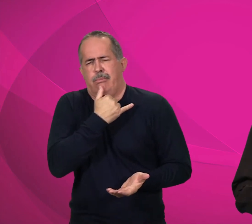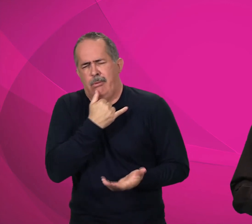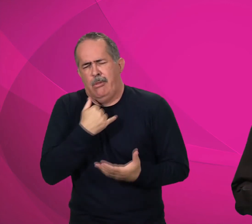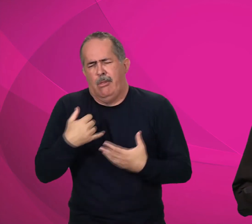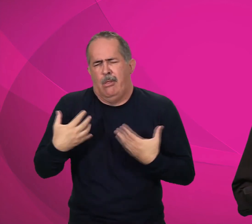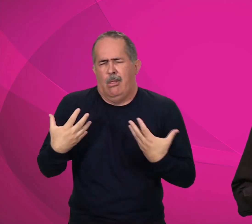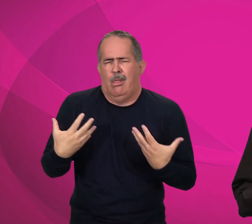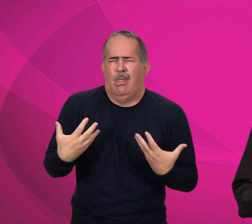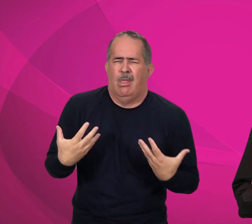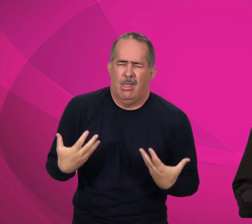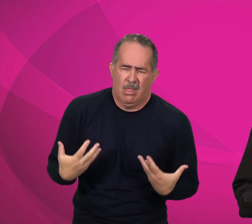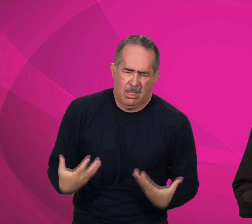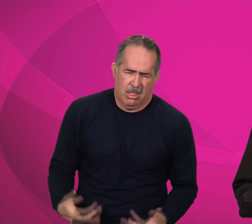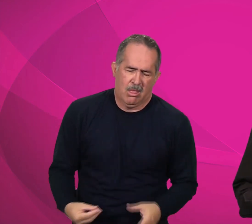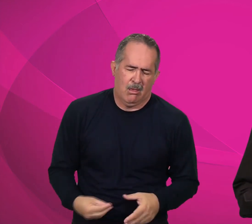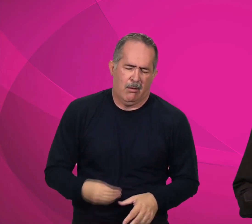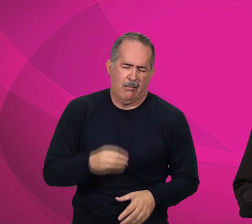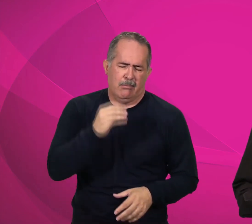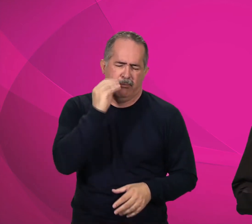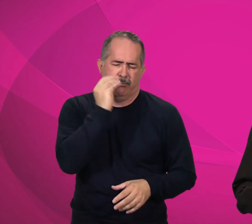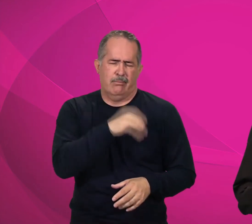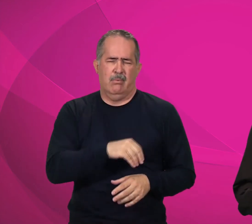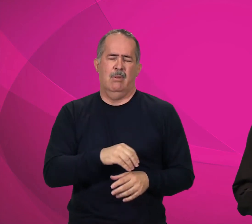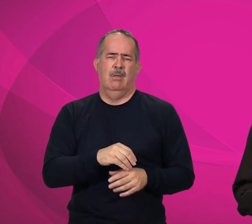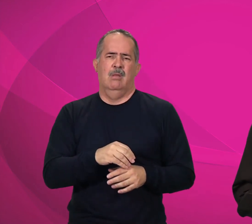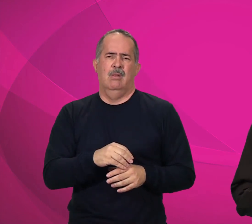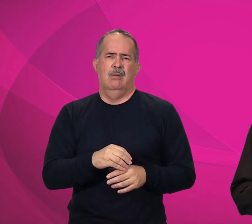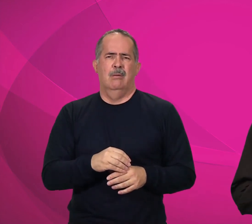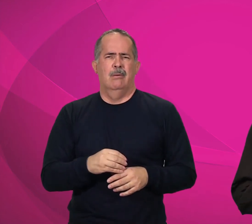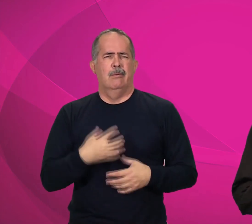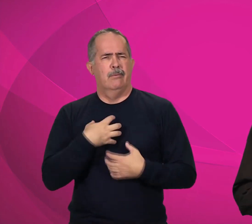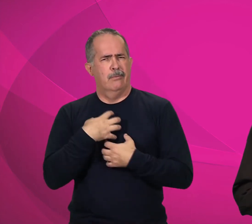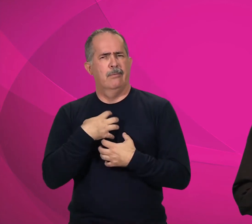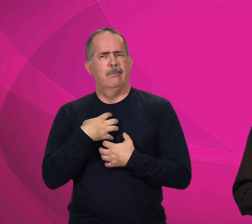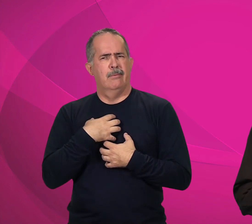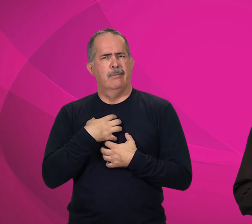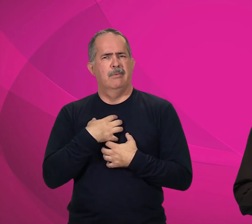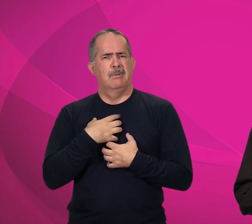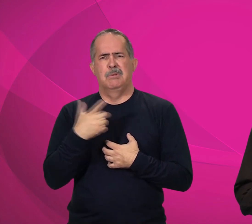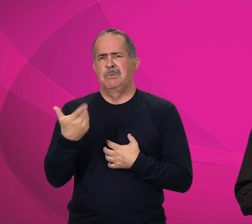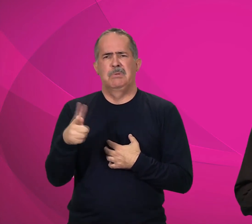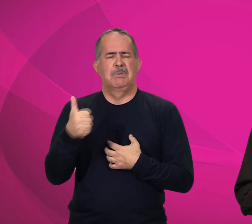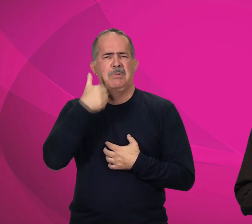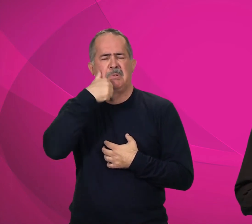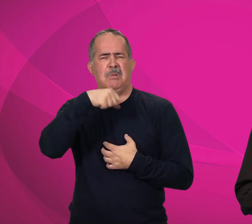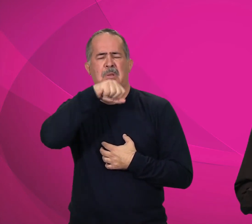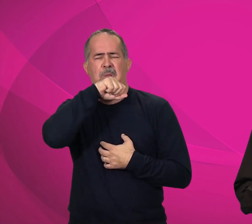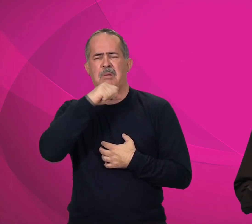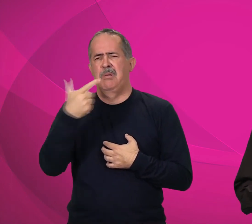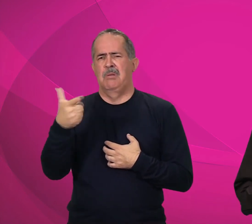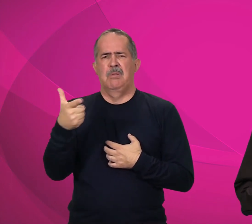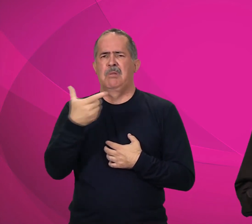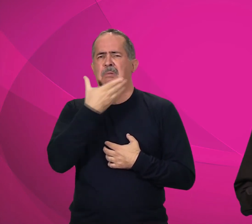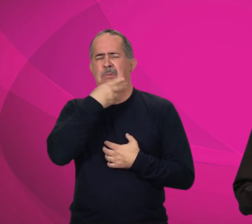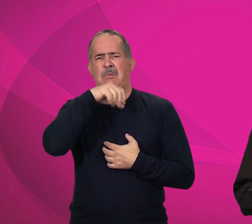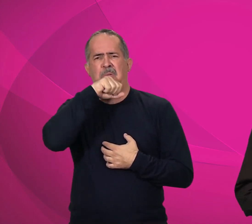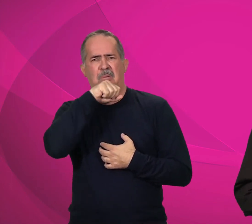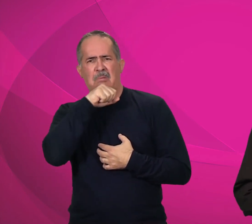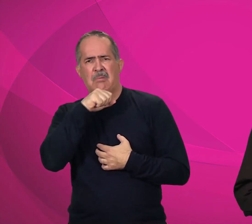como quem já perdeu as forças e sente-se triste, órfão, impotente diante da